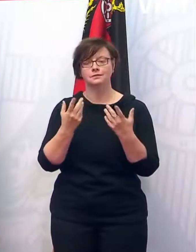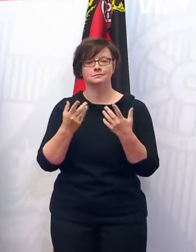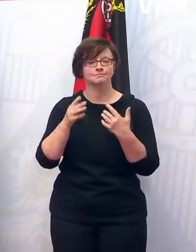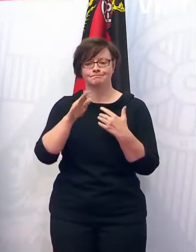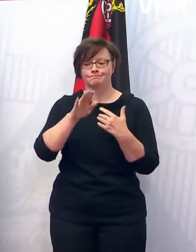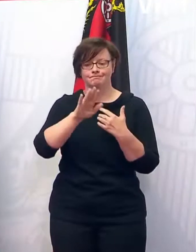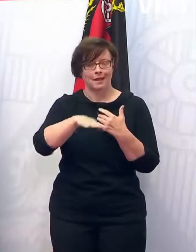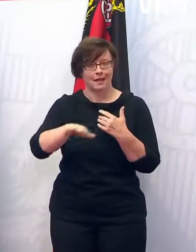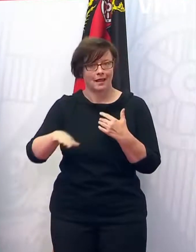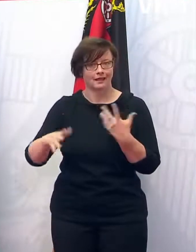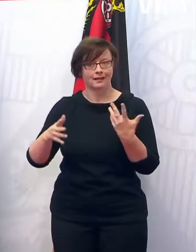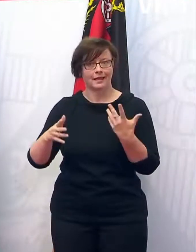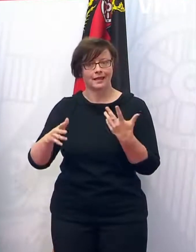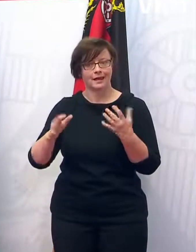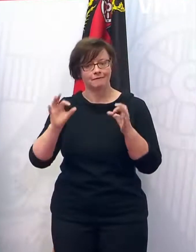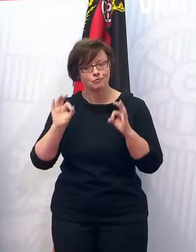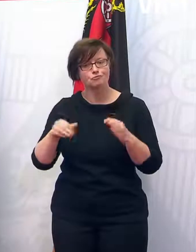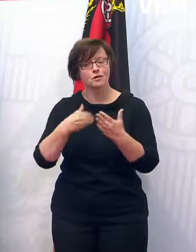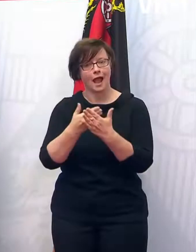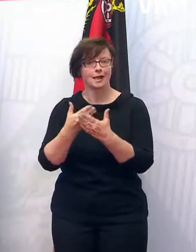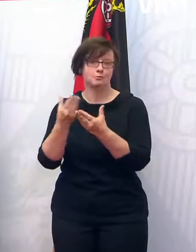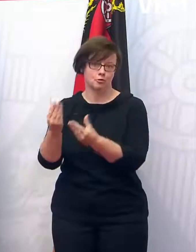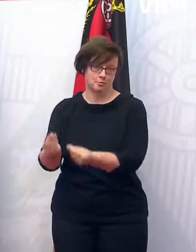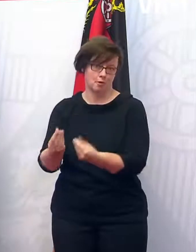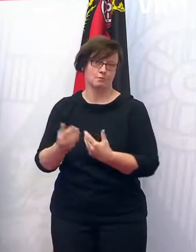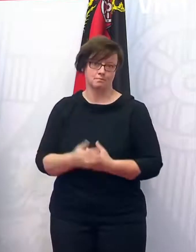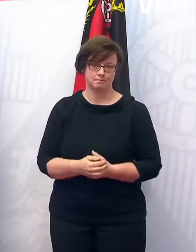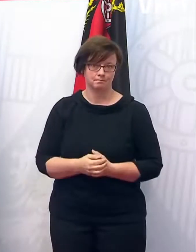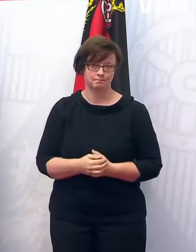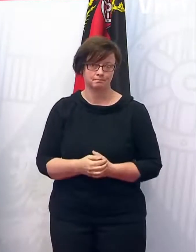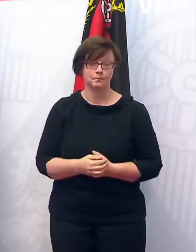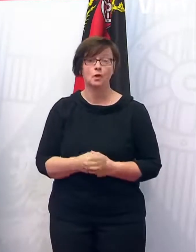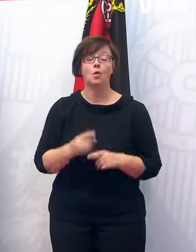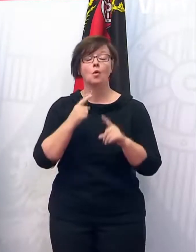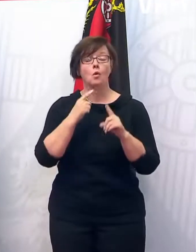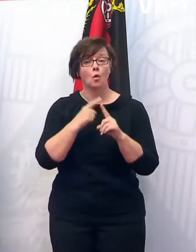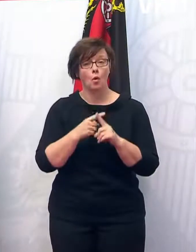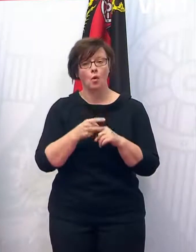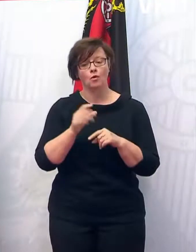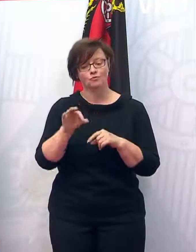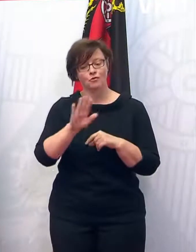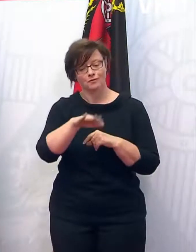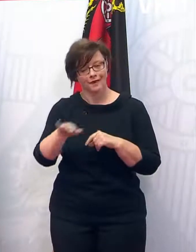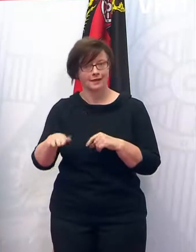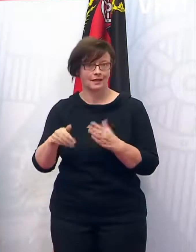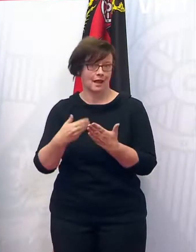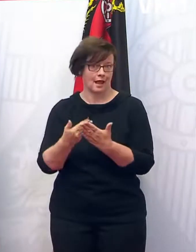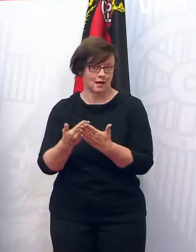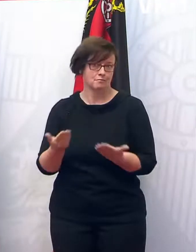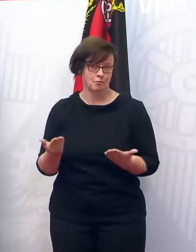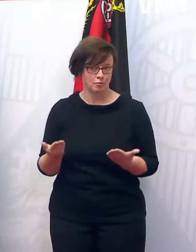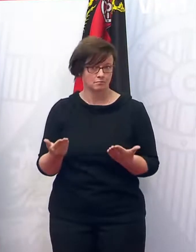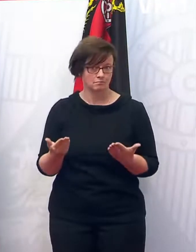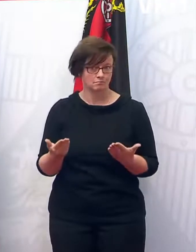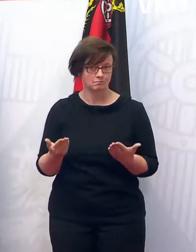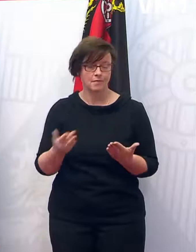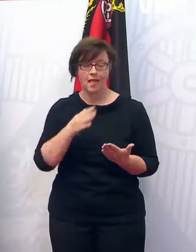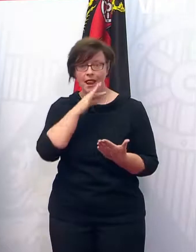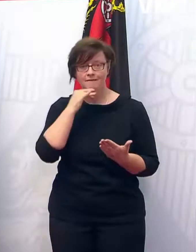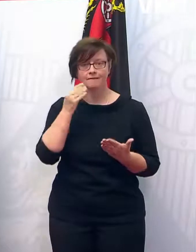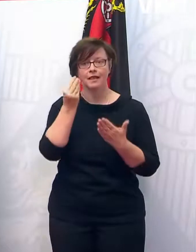dass die Kinder wirklich auch gute Angebote haben in unserem Land und zum anderen natürlich für die Kinder, weil entgegen vielen